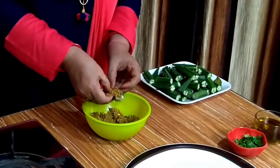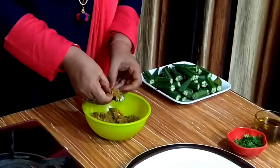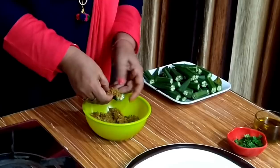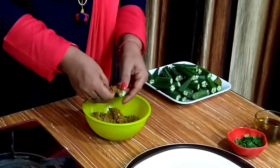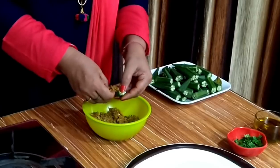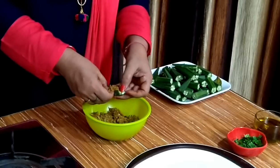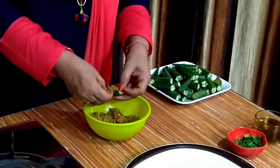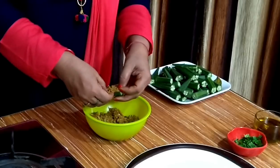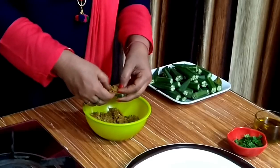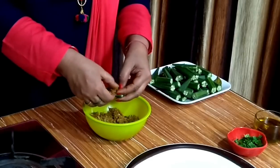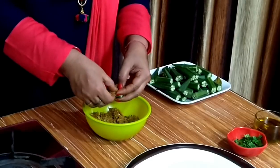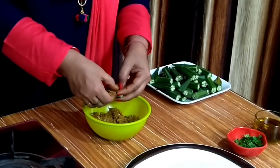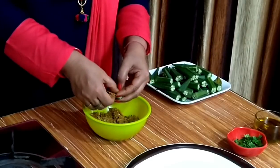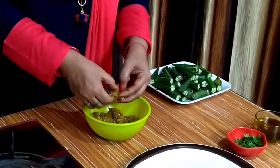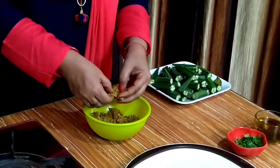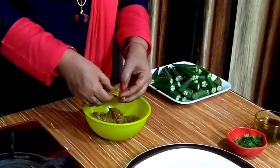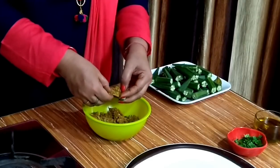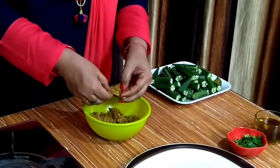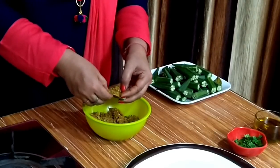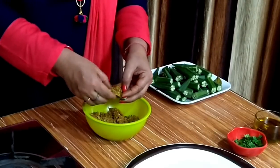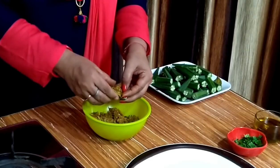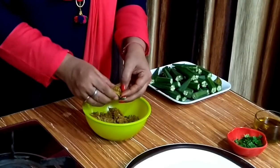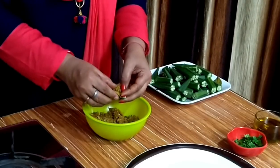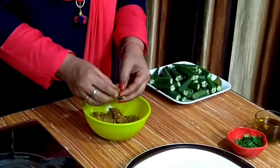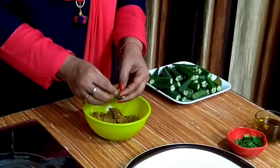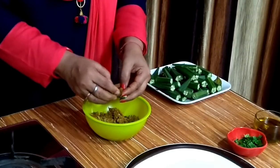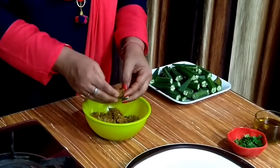मसाला बन चुका